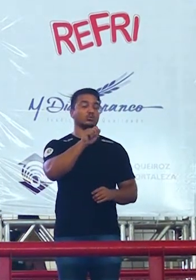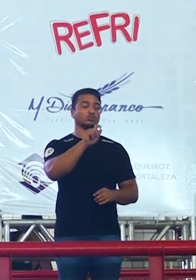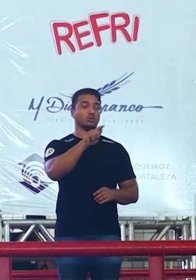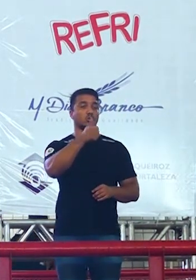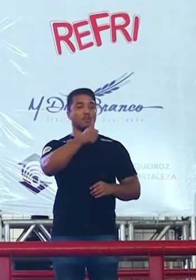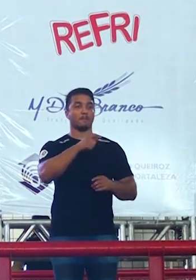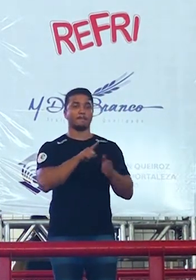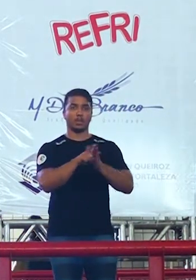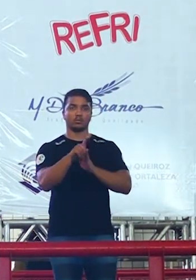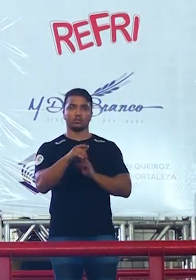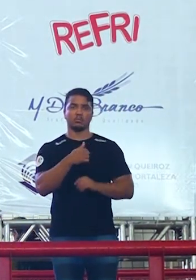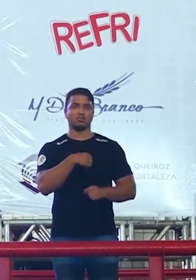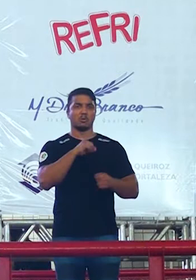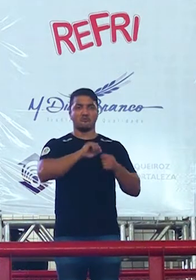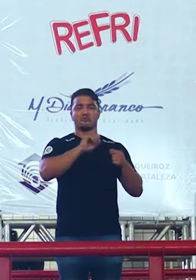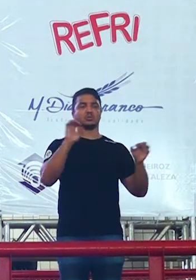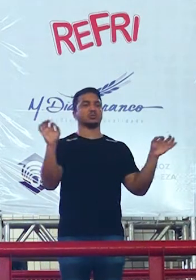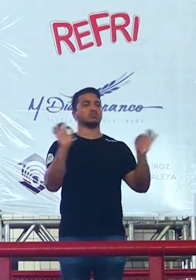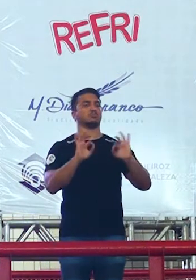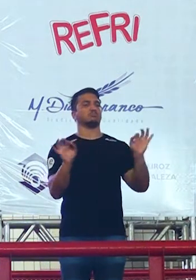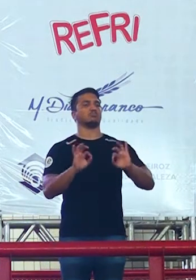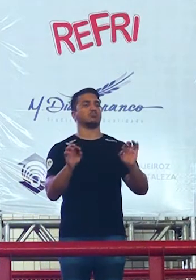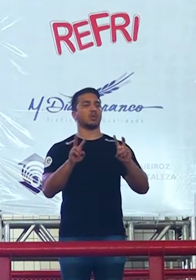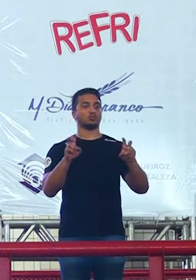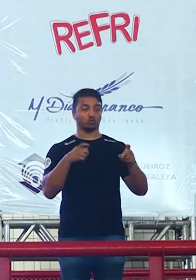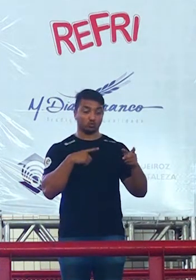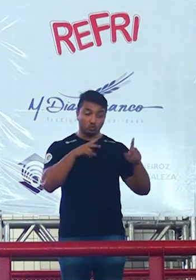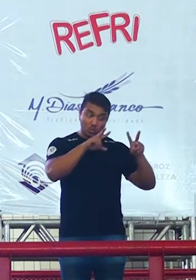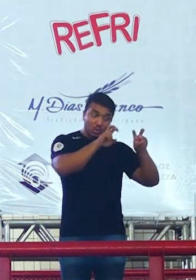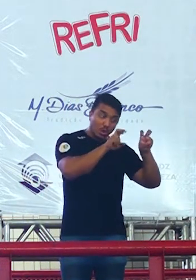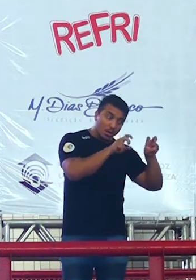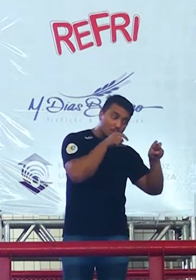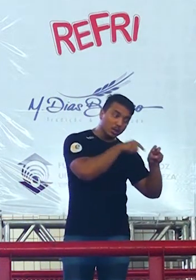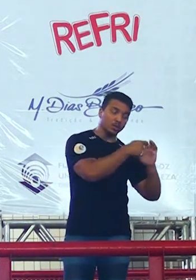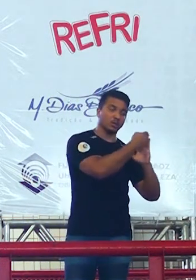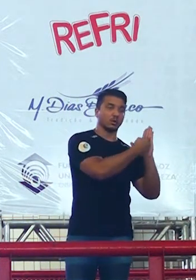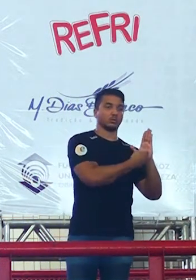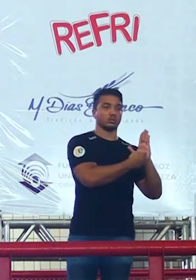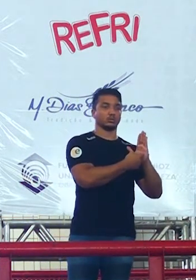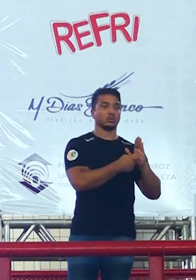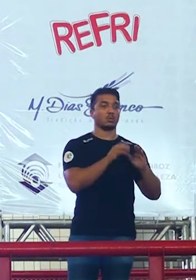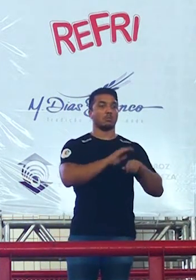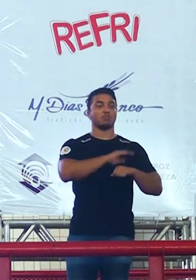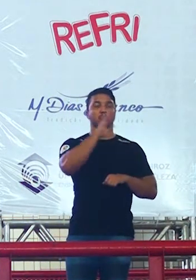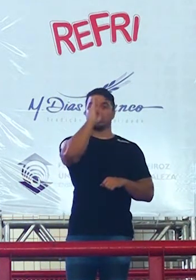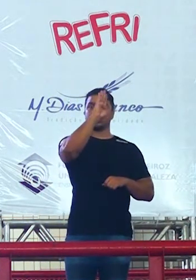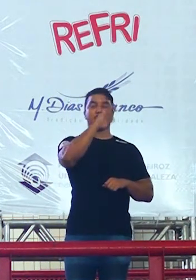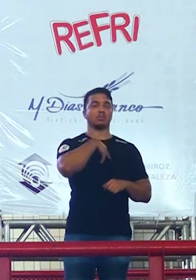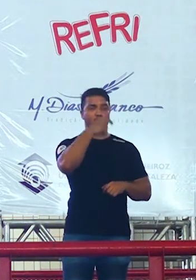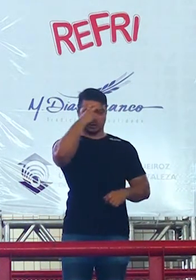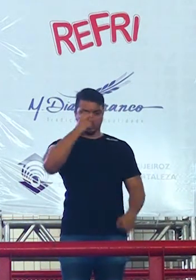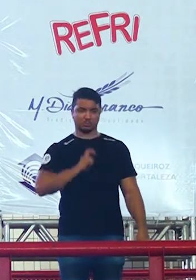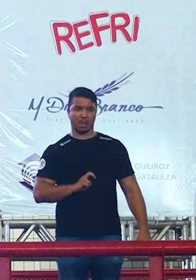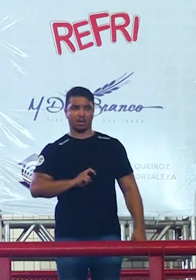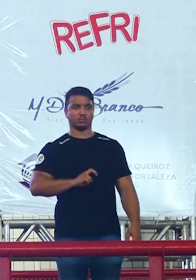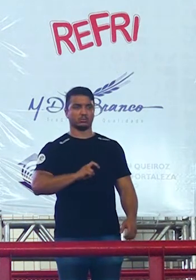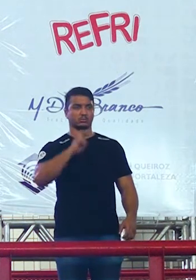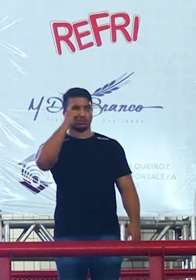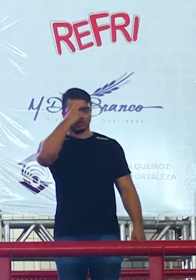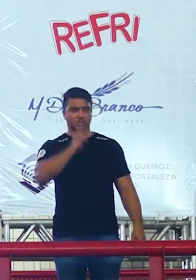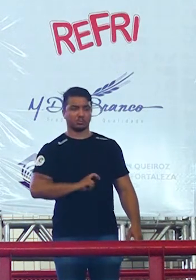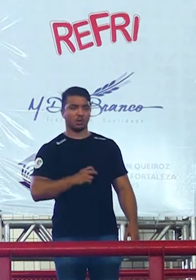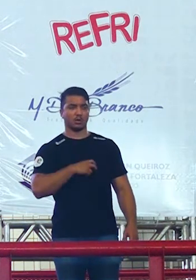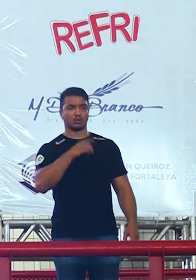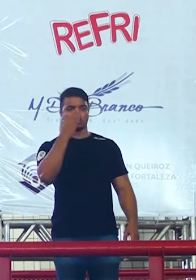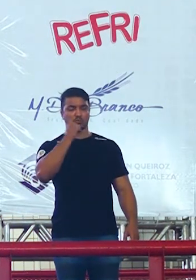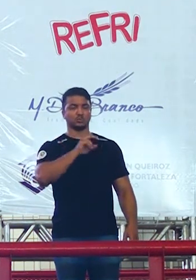ele não tinha feito nada sobre o tema que caiu na redação foi mais na esperteza usei